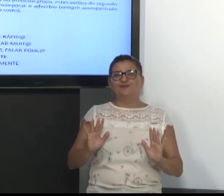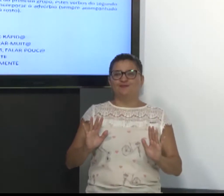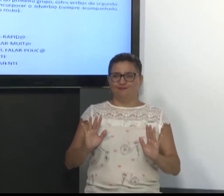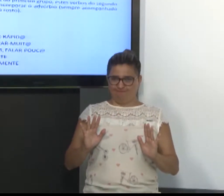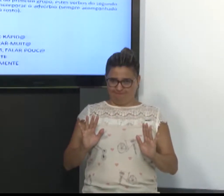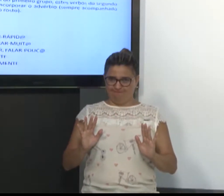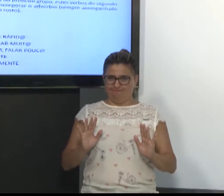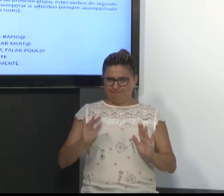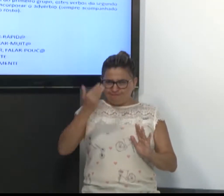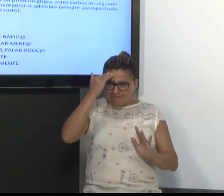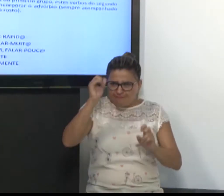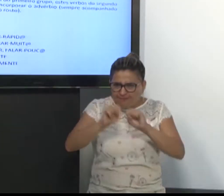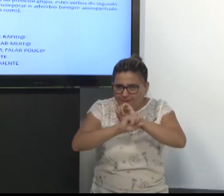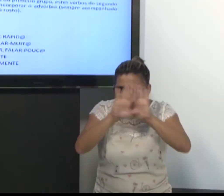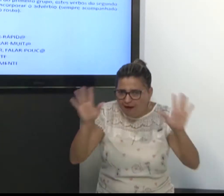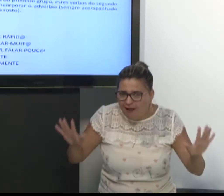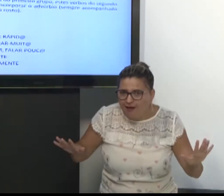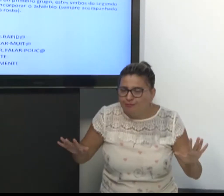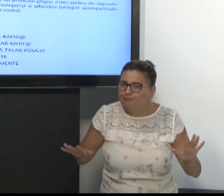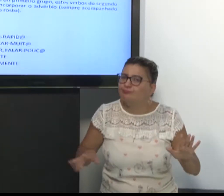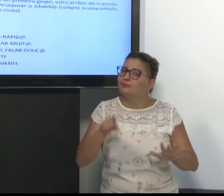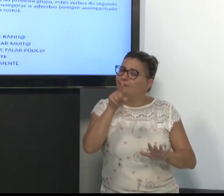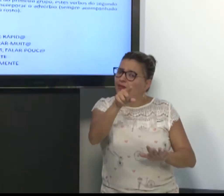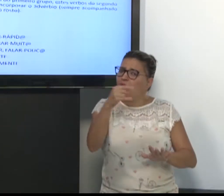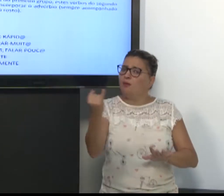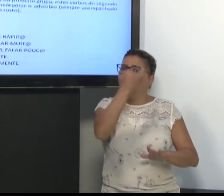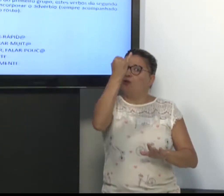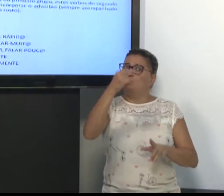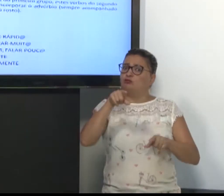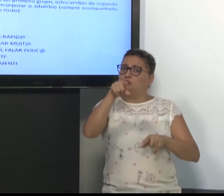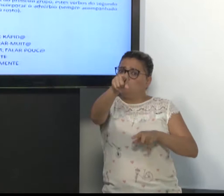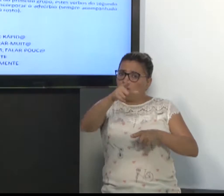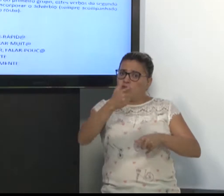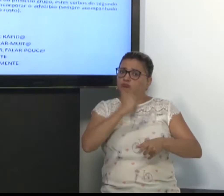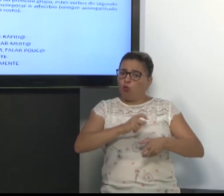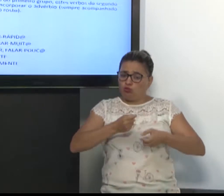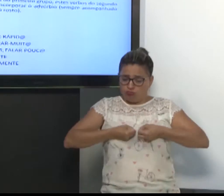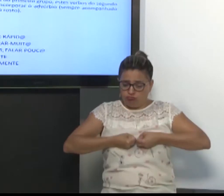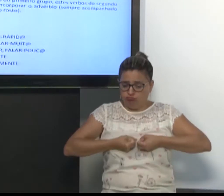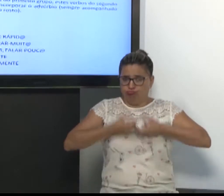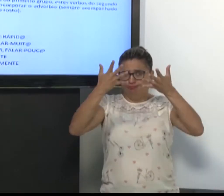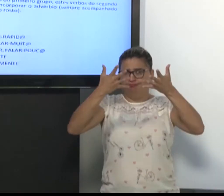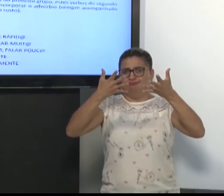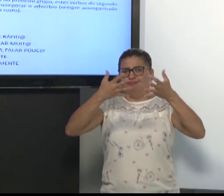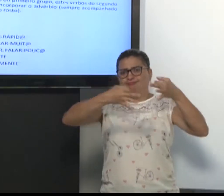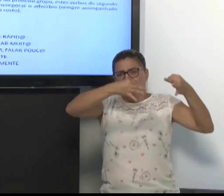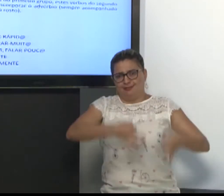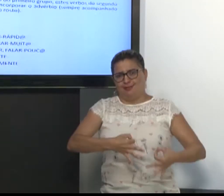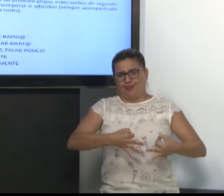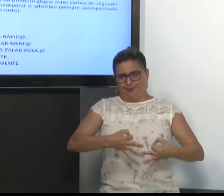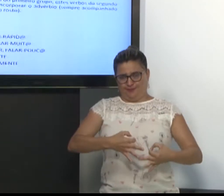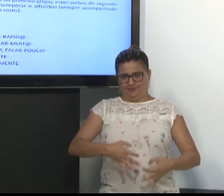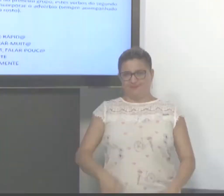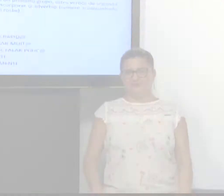E já está correto. Entenderam? Ficou claro para vocês? Então, é importante que vocês possam